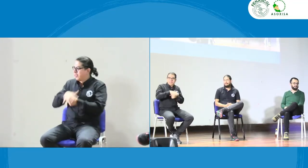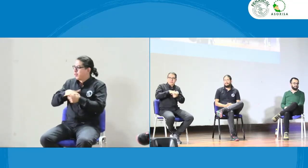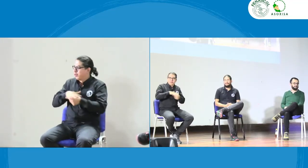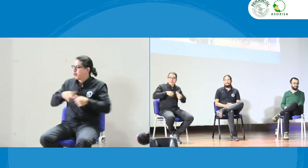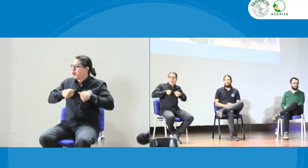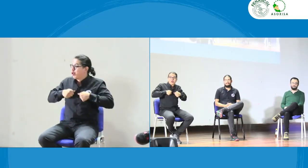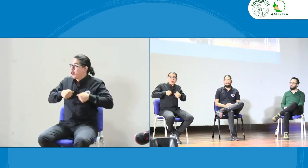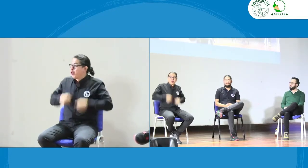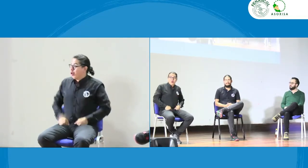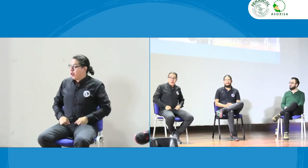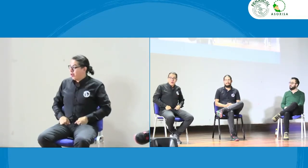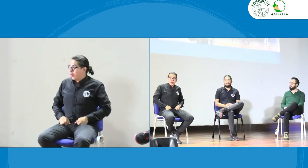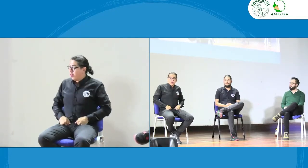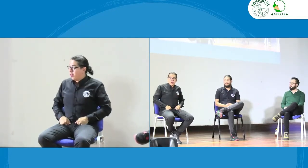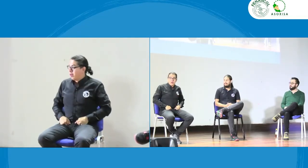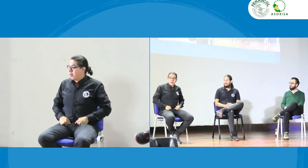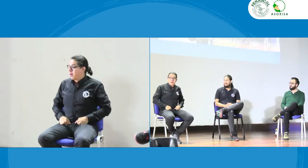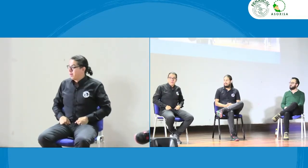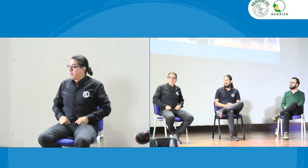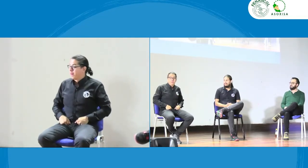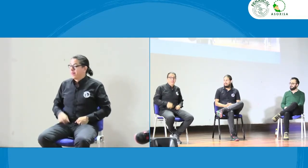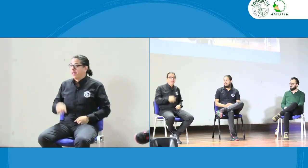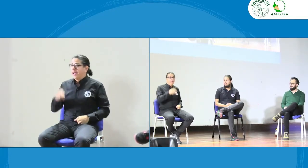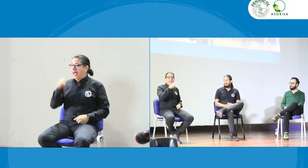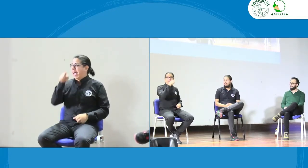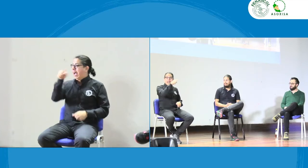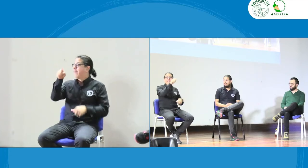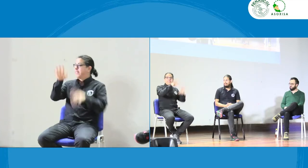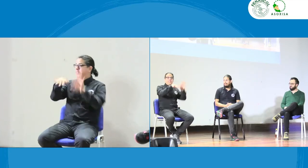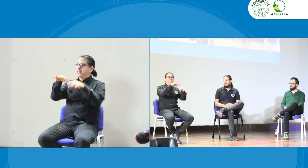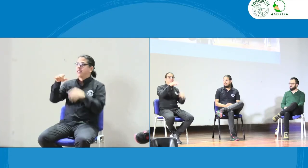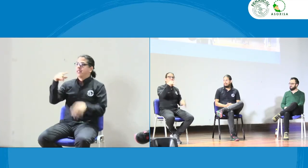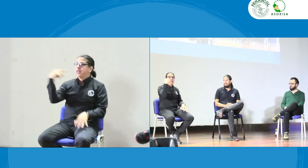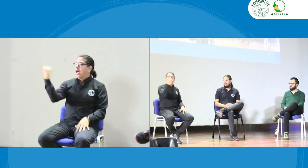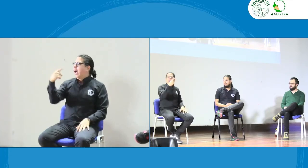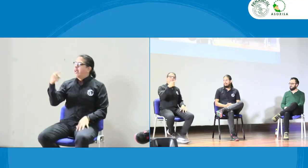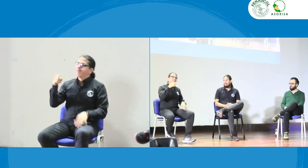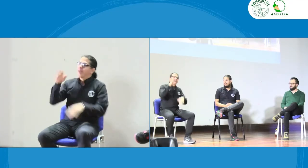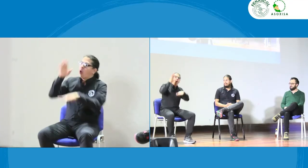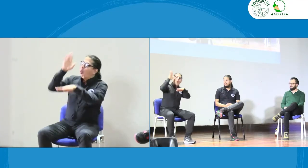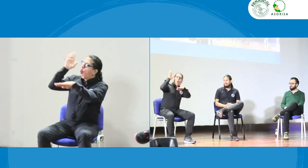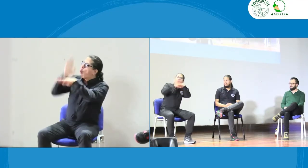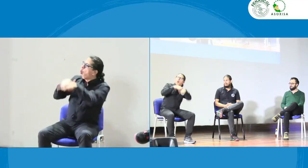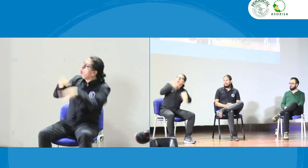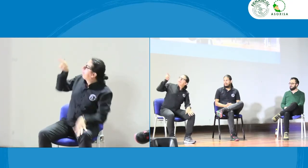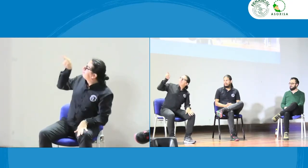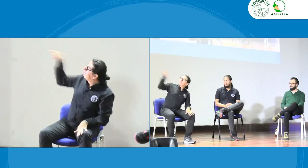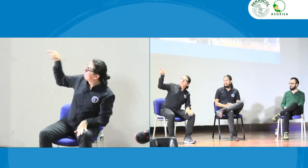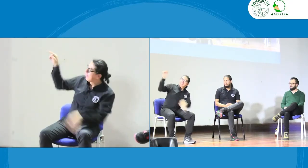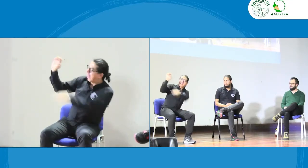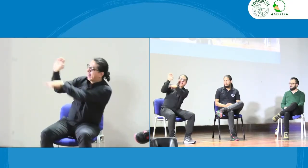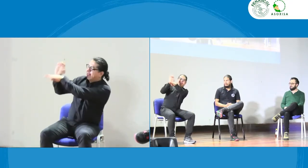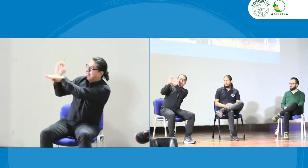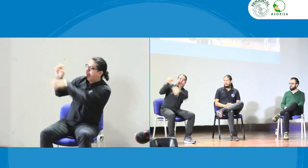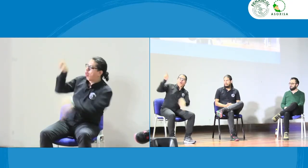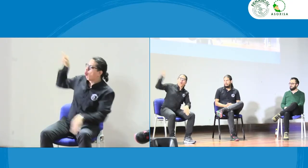esa situación y tiene que ver con los roles ¿cuál es el rol? entonces a veces generalmente